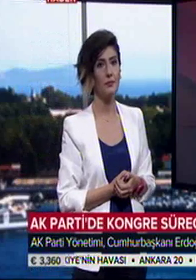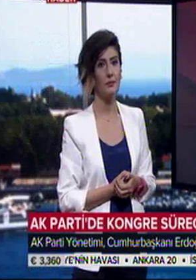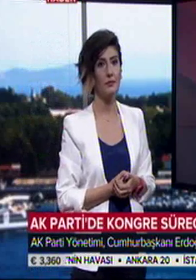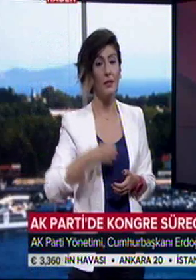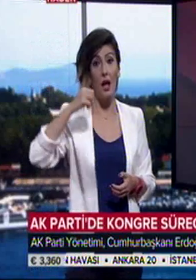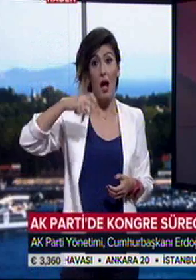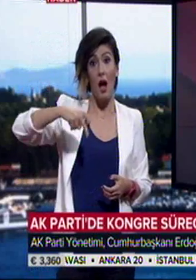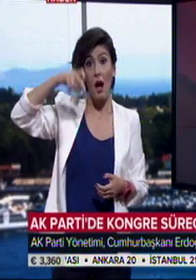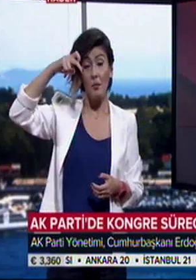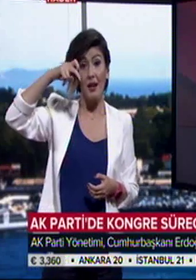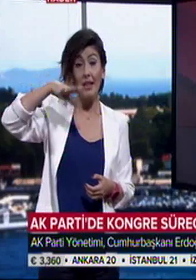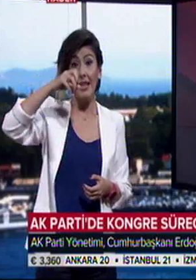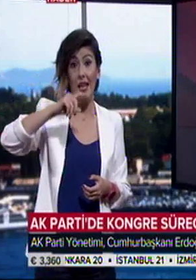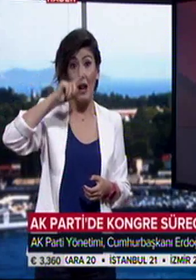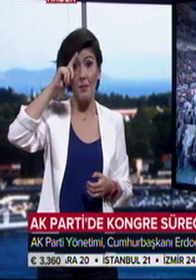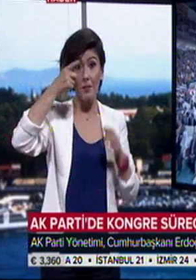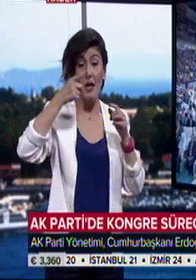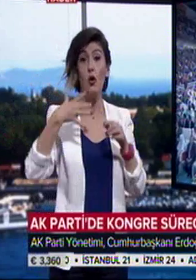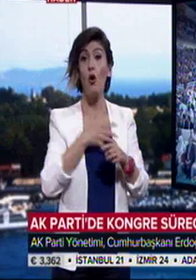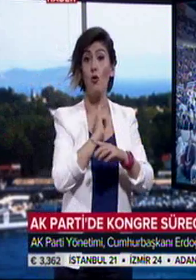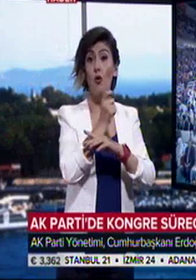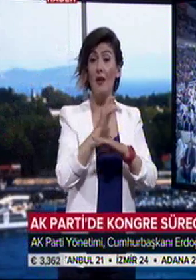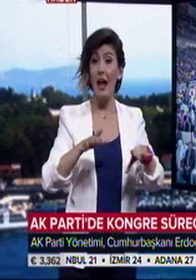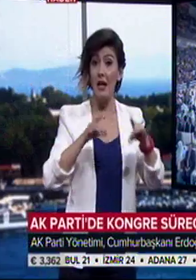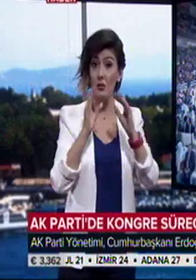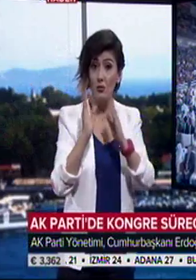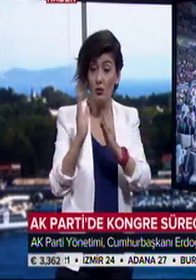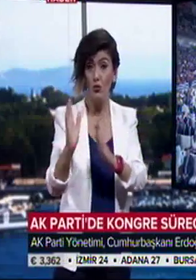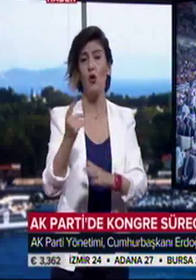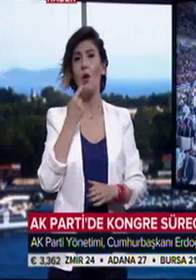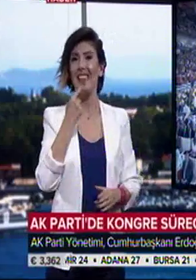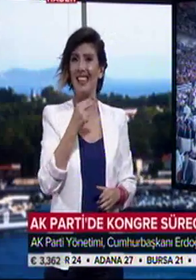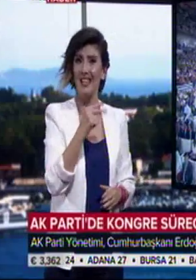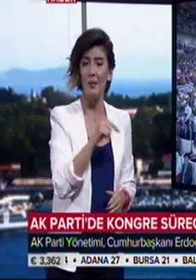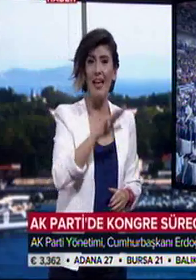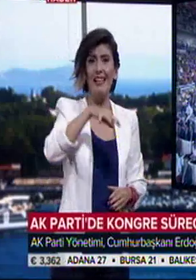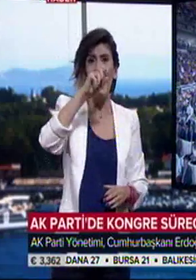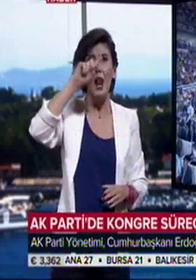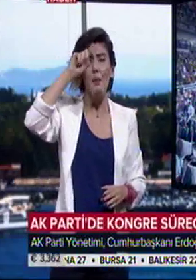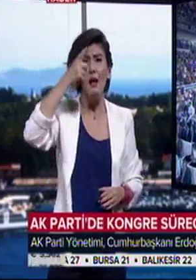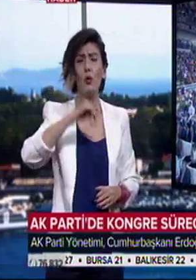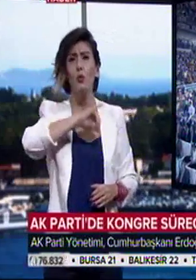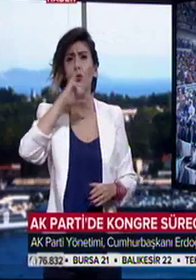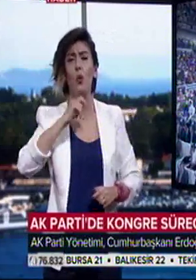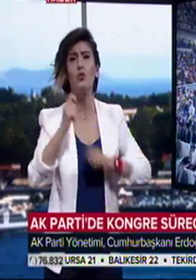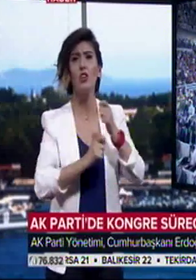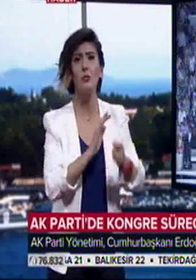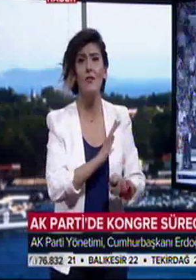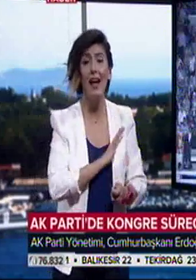Genel Merkezi'nde kongre hazırlıkları sürüyor sizin de belirttiğiniz gibi. Genel Merkezi'de yoğun bir çalışma var. Genel Başkan